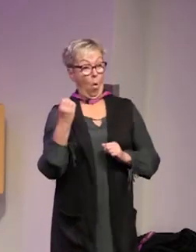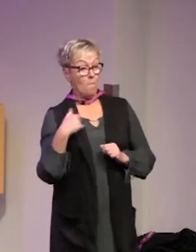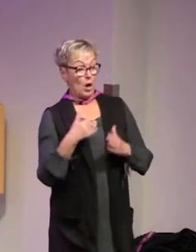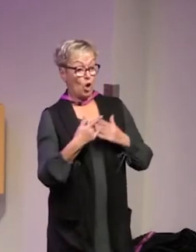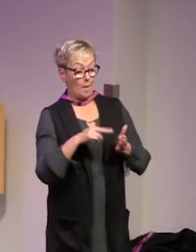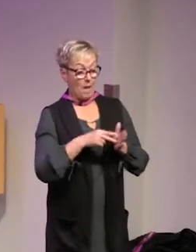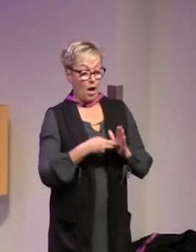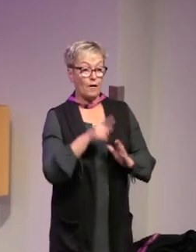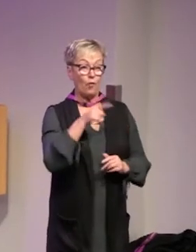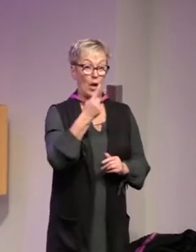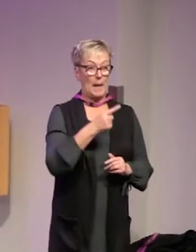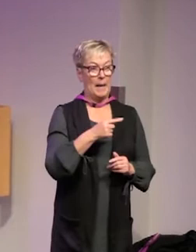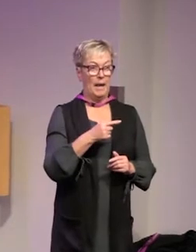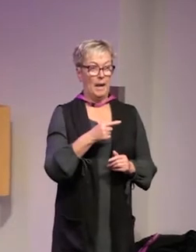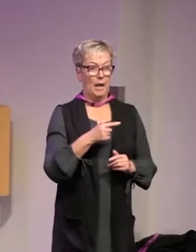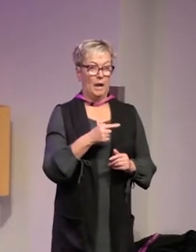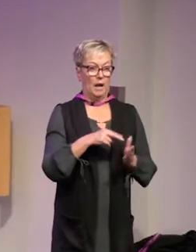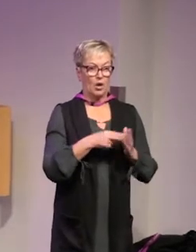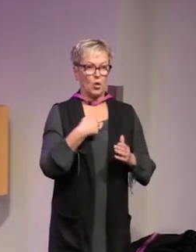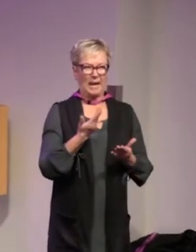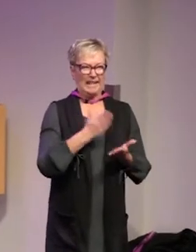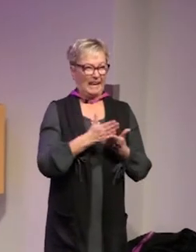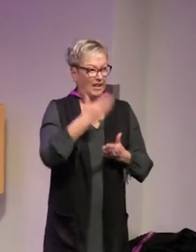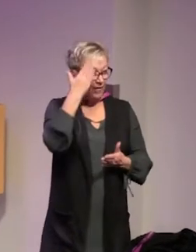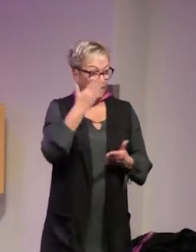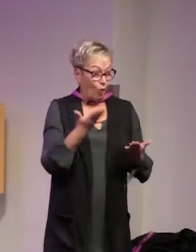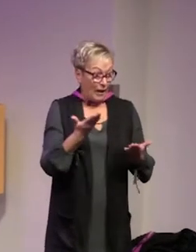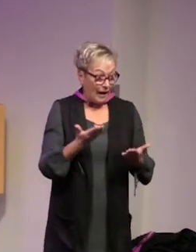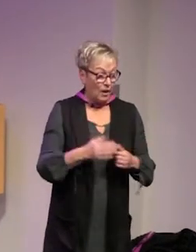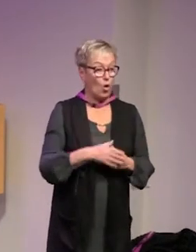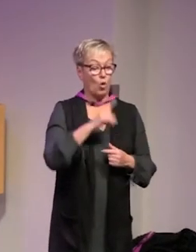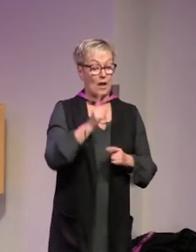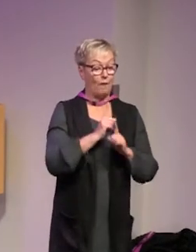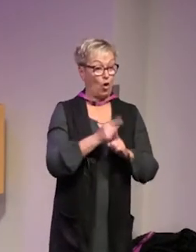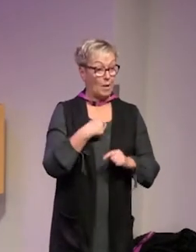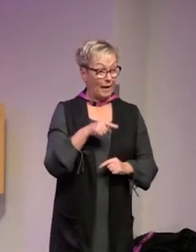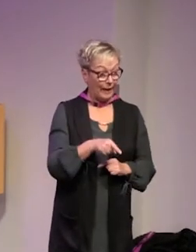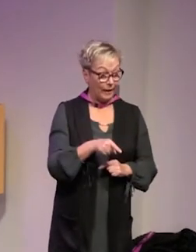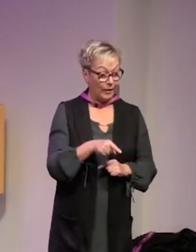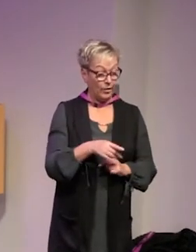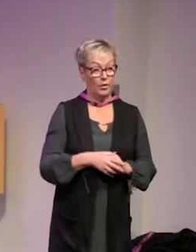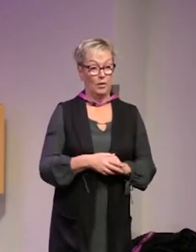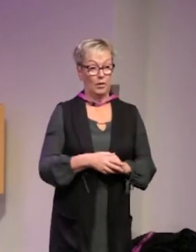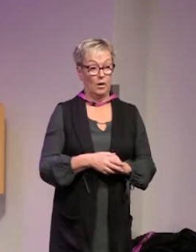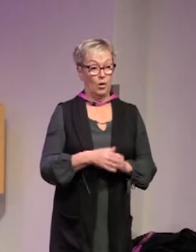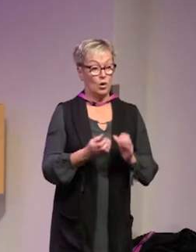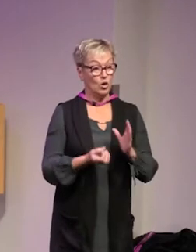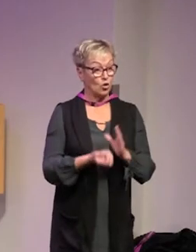en plan för ett behov som man inte riktigt vet vilket det är och sen följer man det